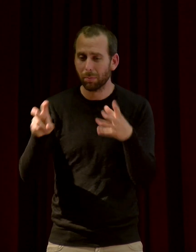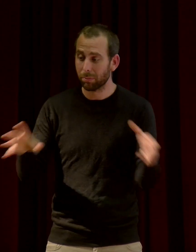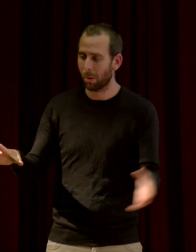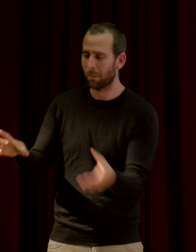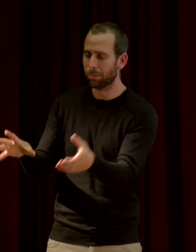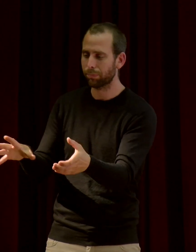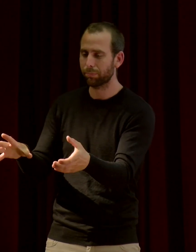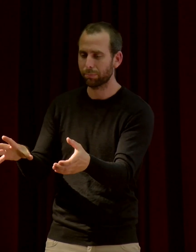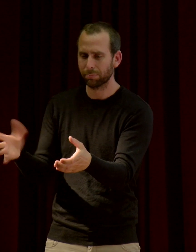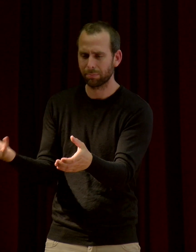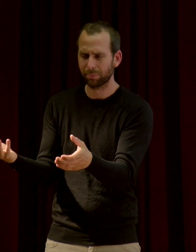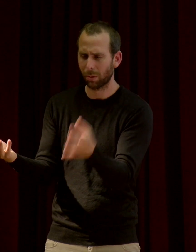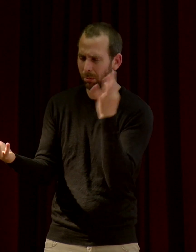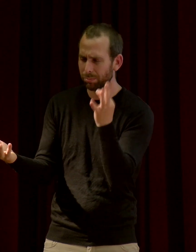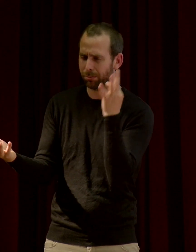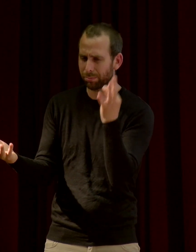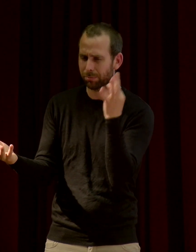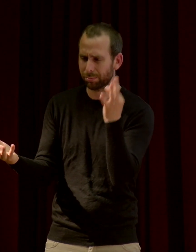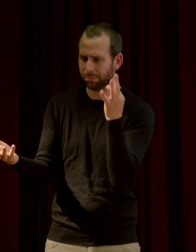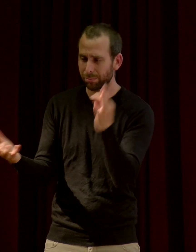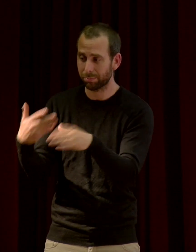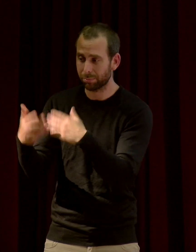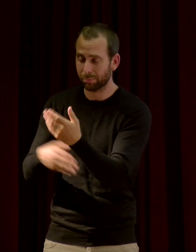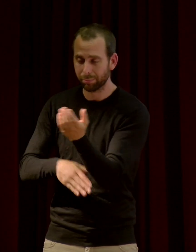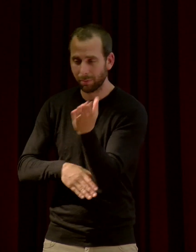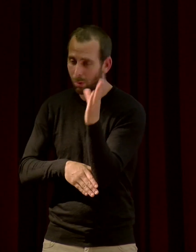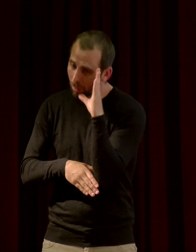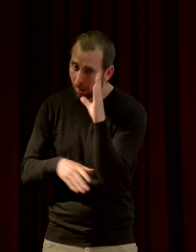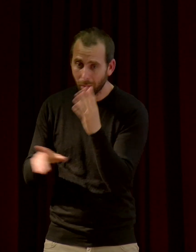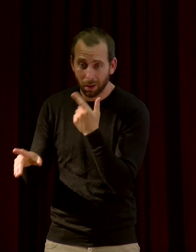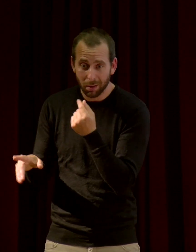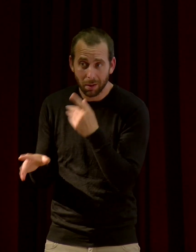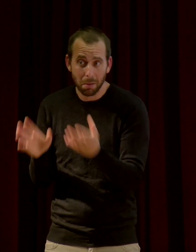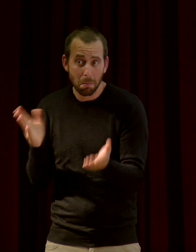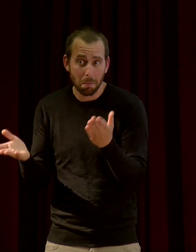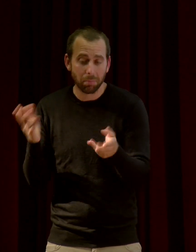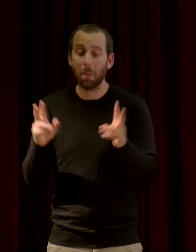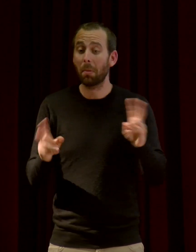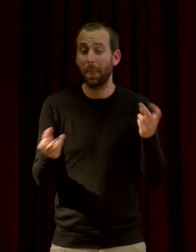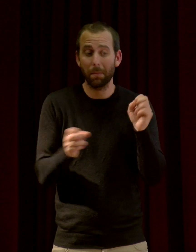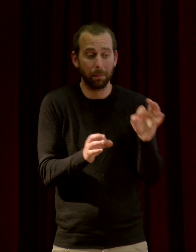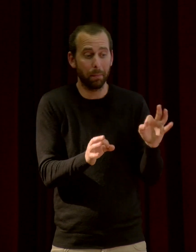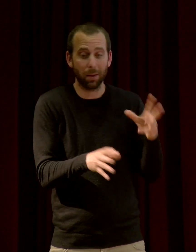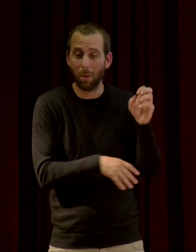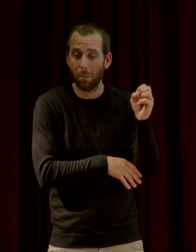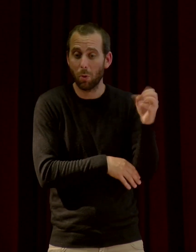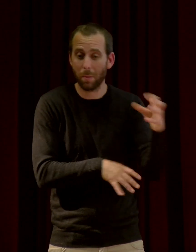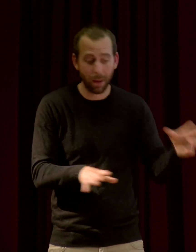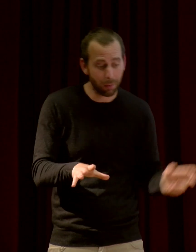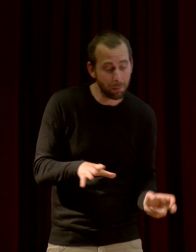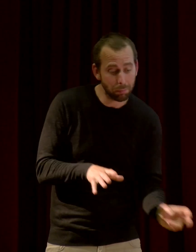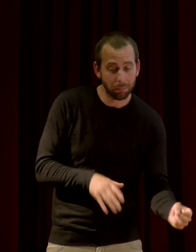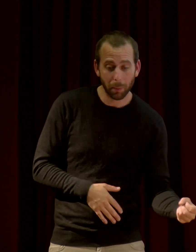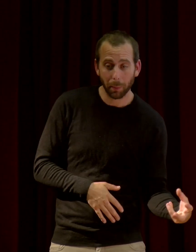que l'on met, la petite lumière qu'on met pour ne pas faire peur ? C'est possible. Il faut qu'il y un fond sonar. Mais sur les sons hypnotiques,